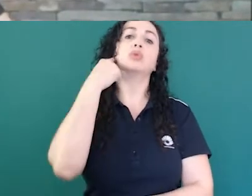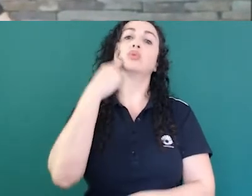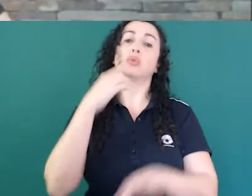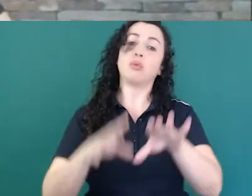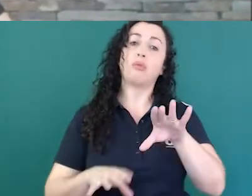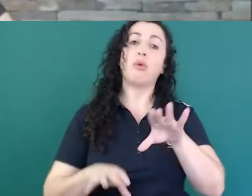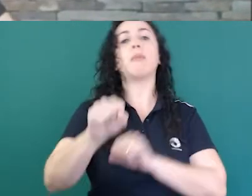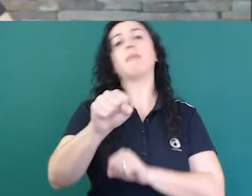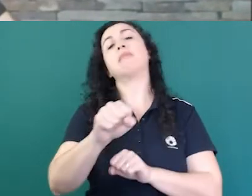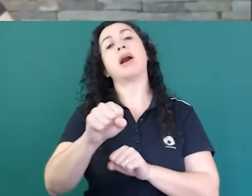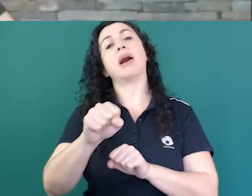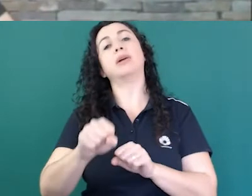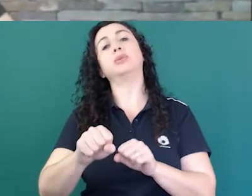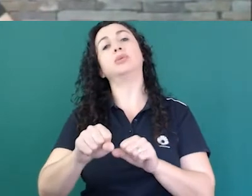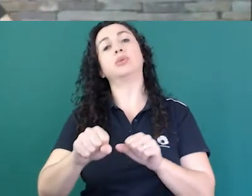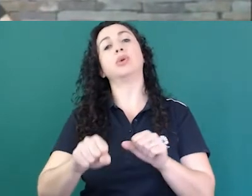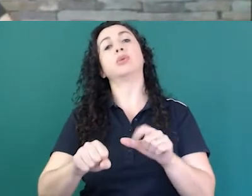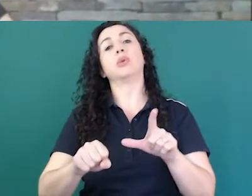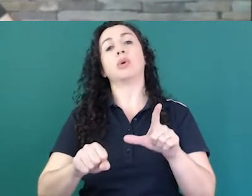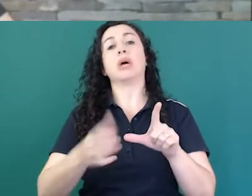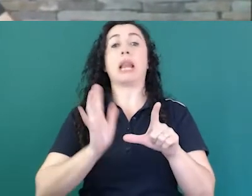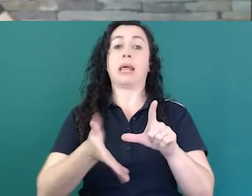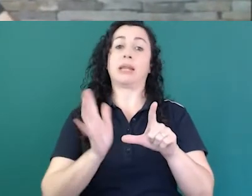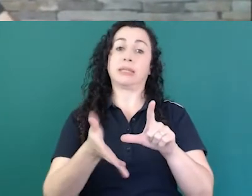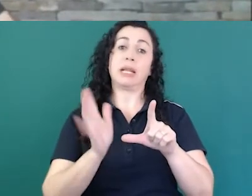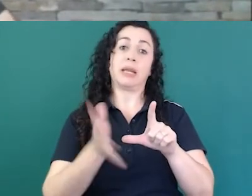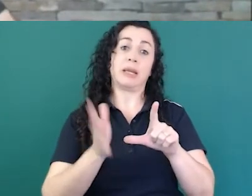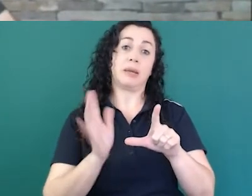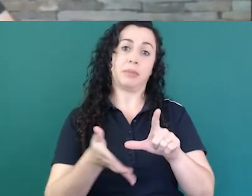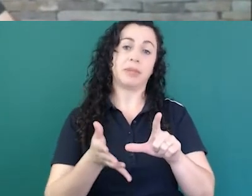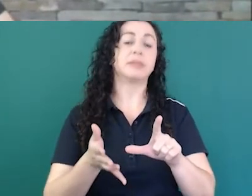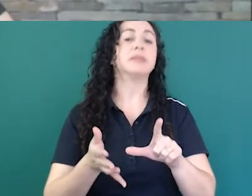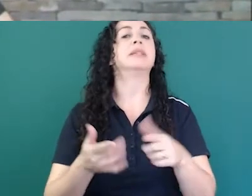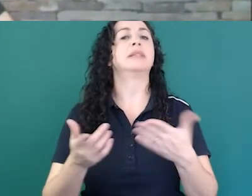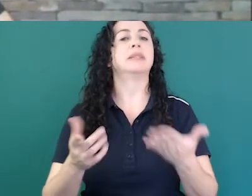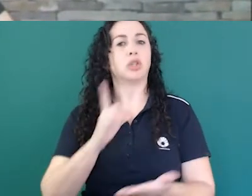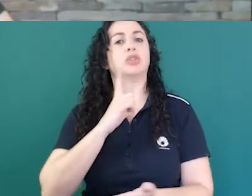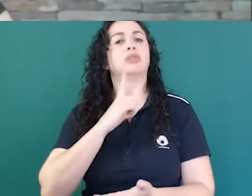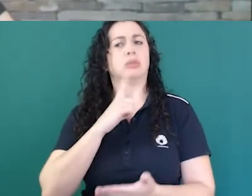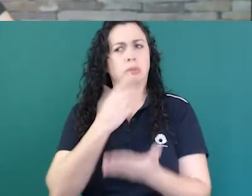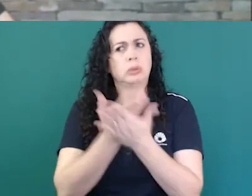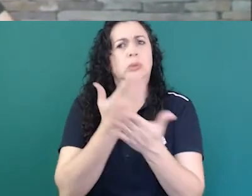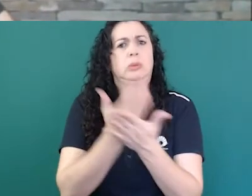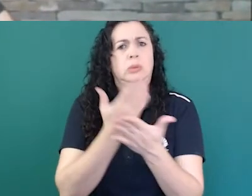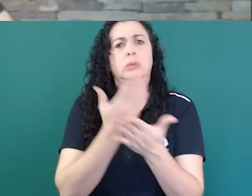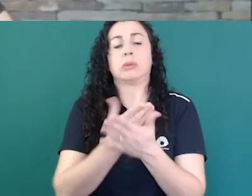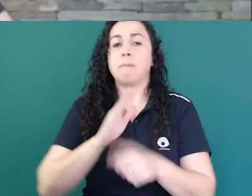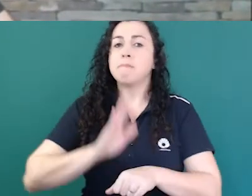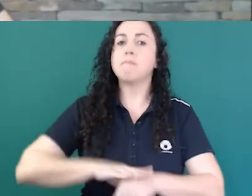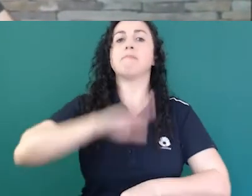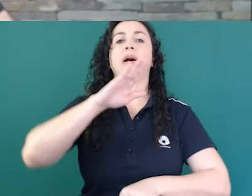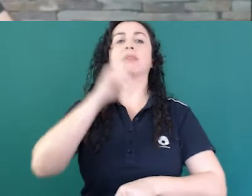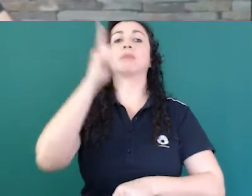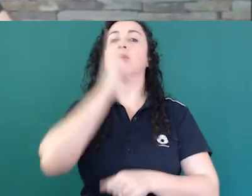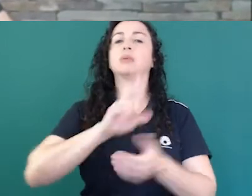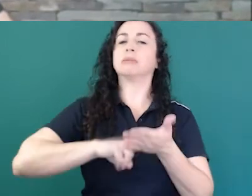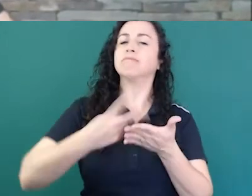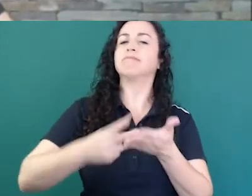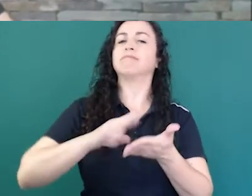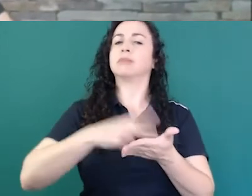por letras libras eu acho que tivemos que estudar bastante para fazer essa tradução de uma